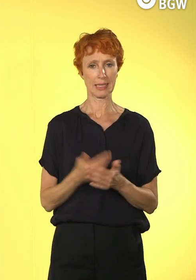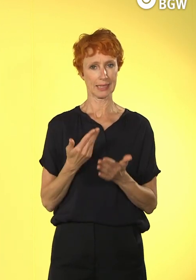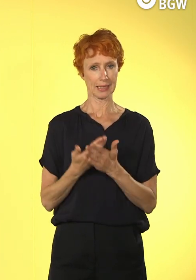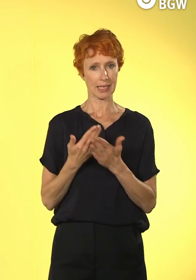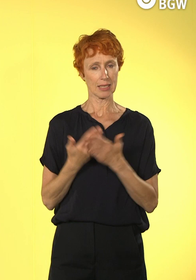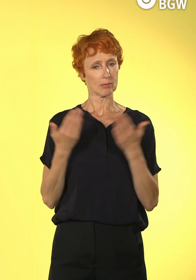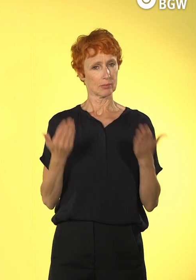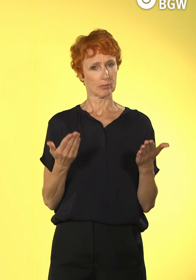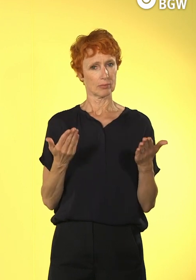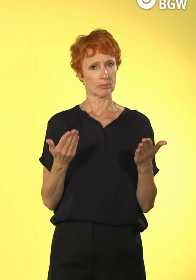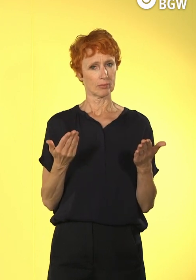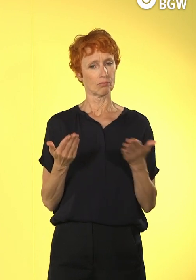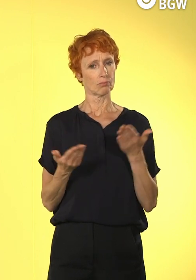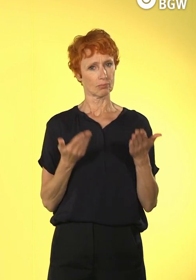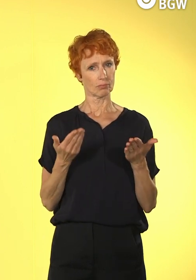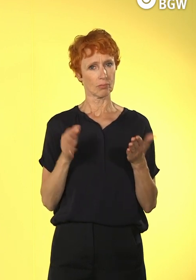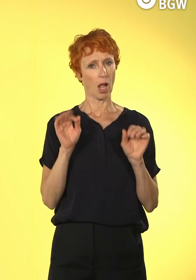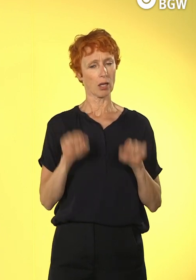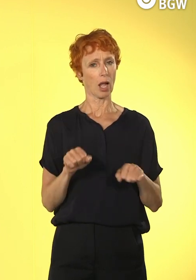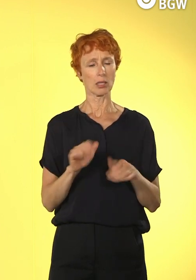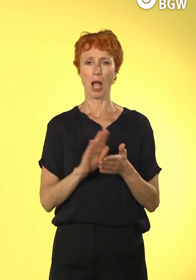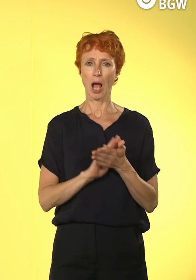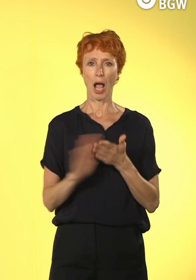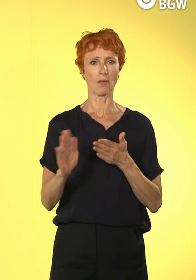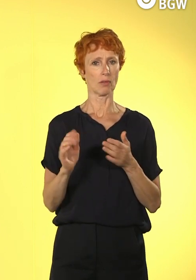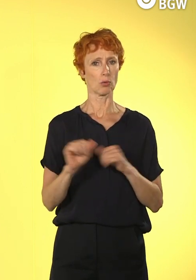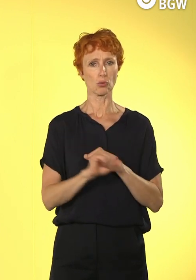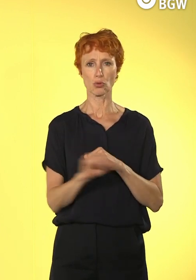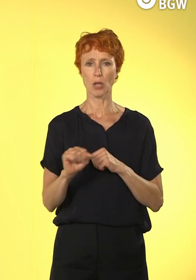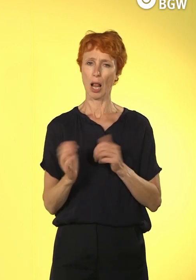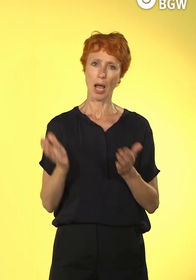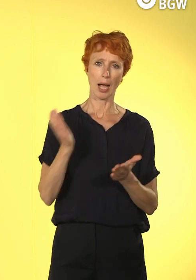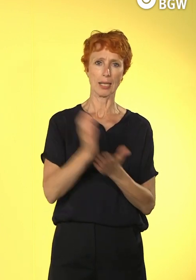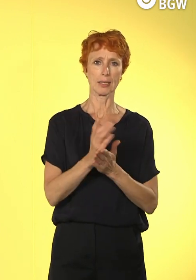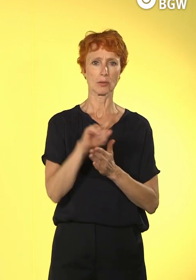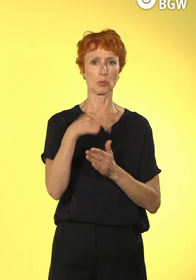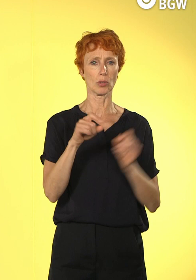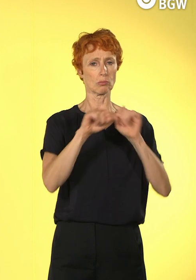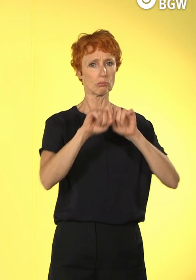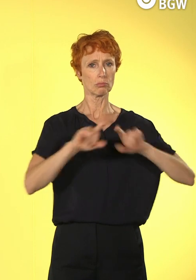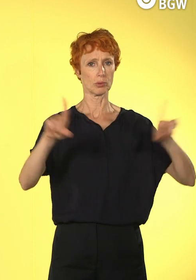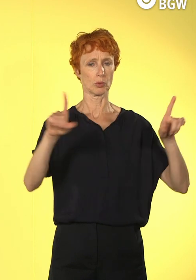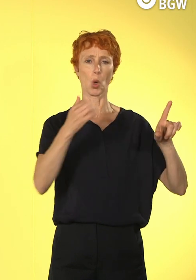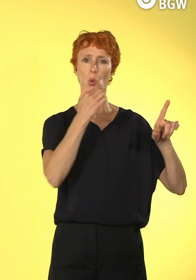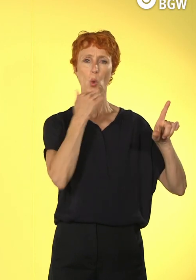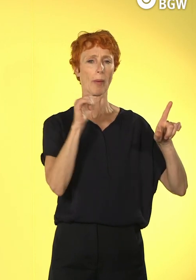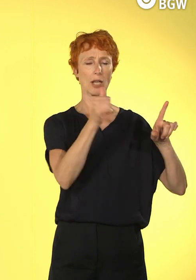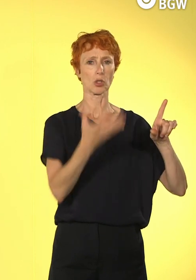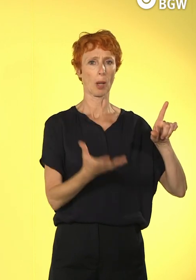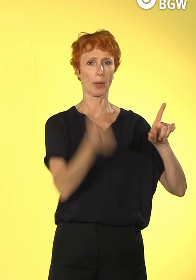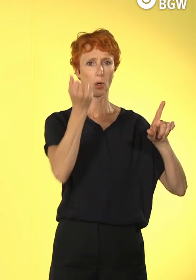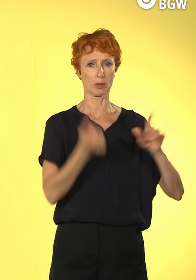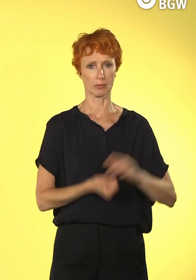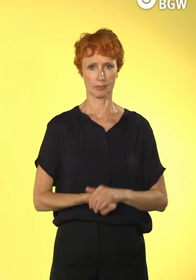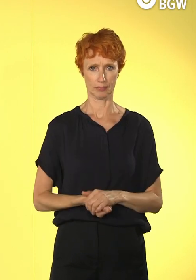vielleicht auch sehr einfach und sehr schnell mal so eine Grobeinschätzung vornehmen. Der